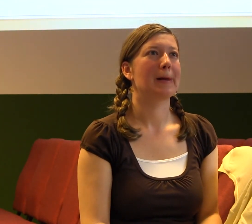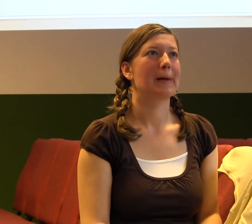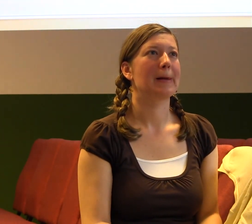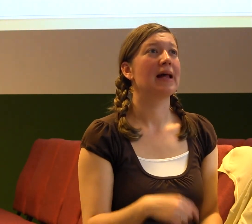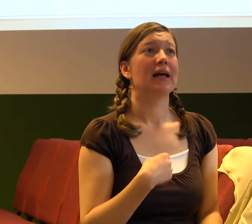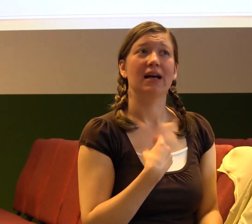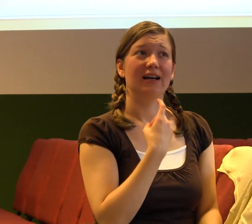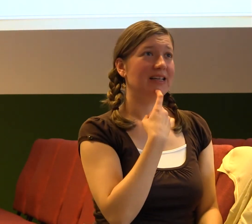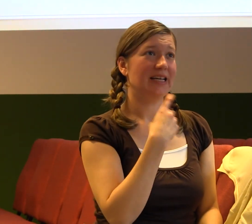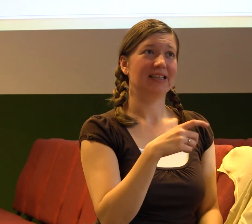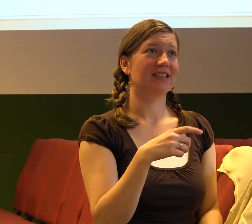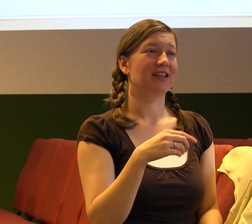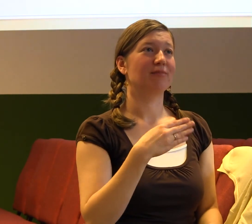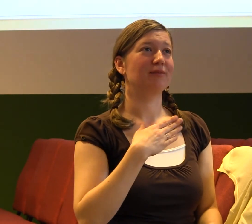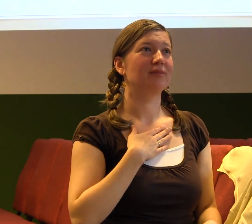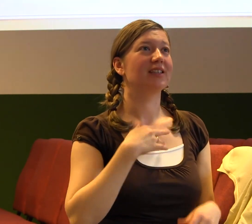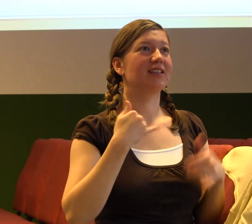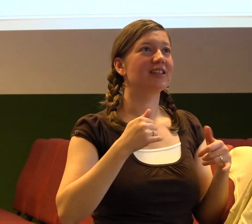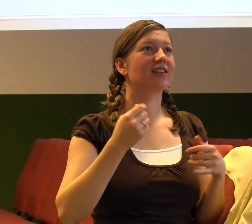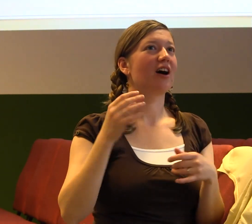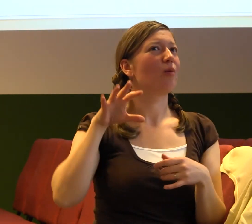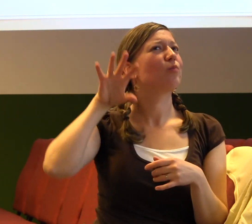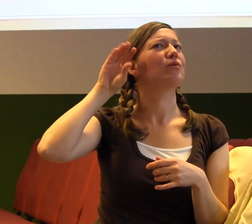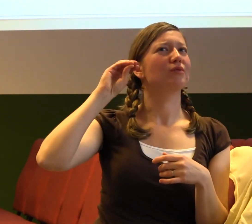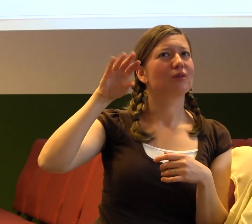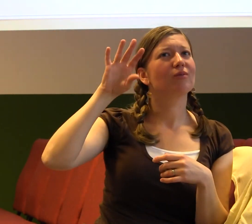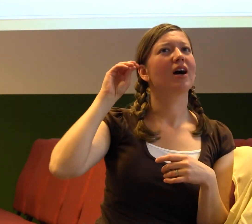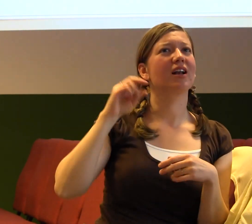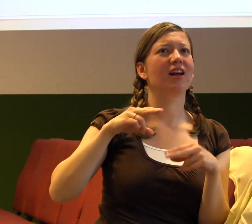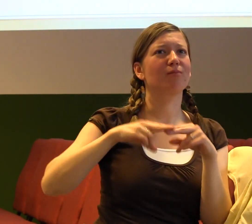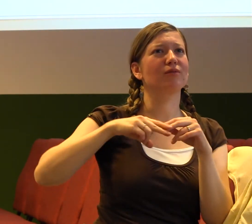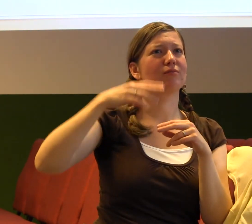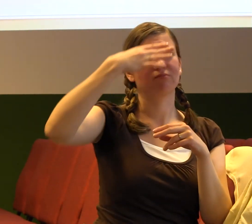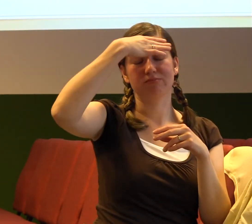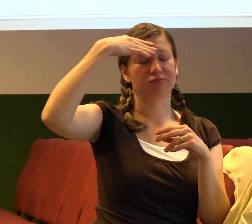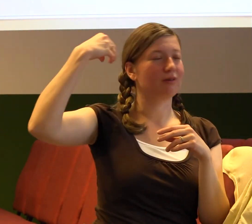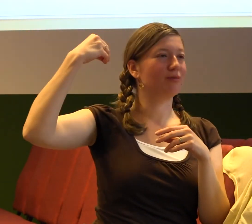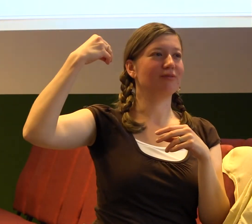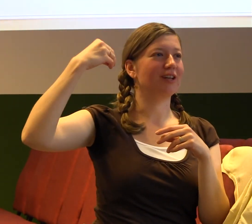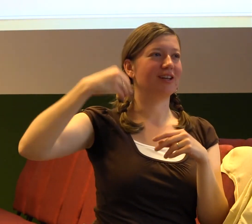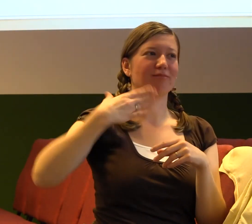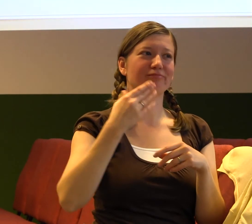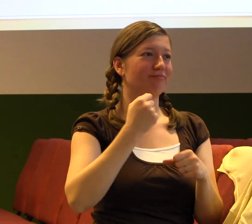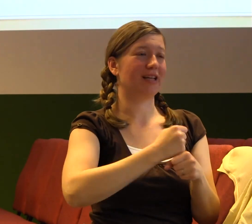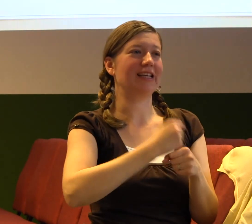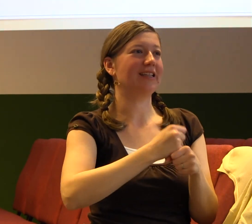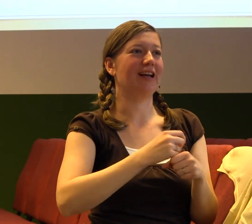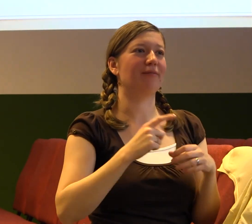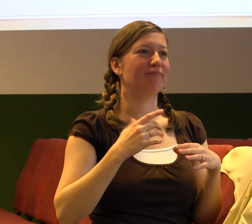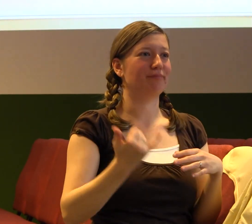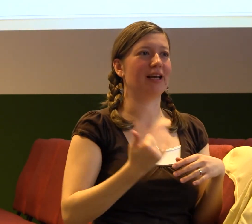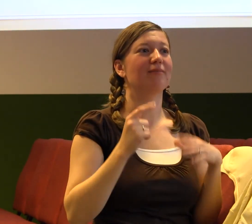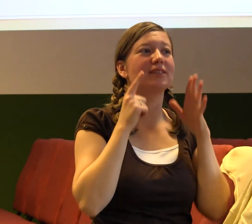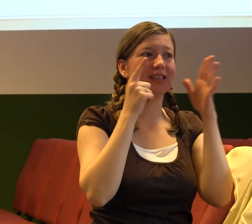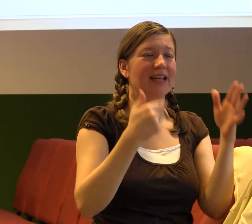nebereme do naší životu. A poslední věc, úplně poslední, je, že vzadu na stolečku, když při